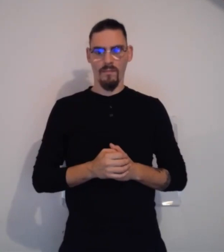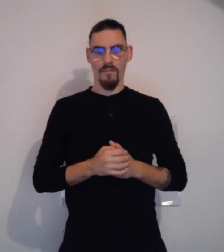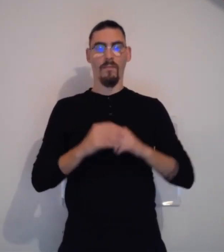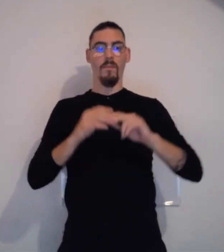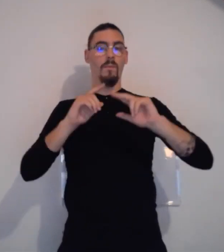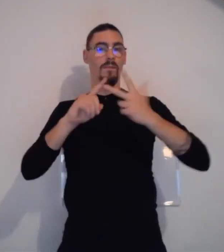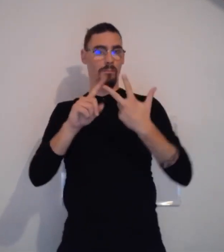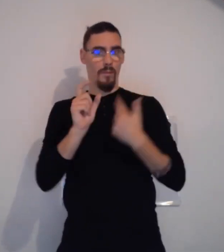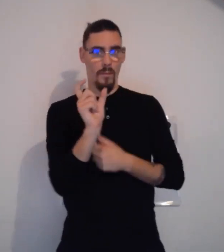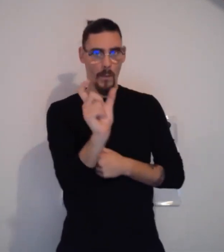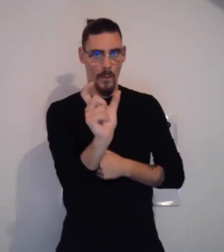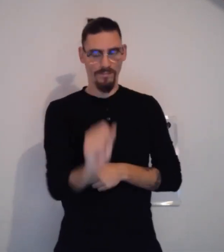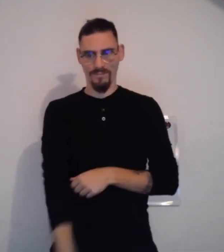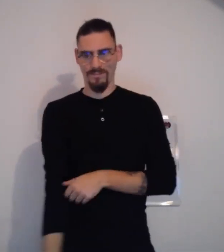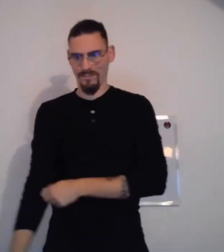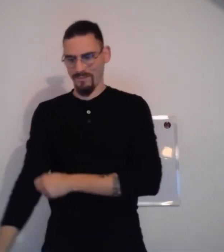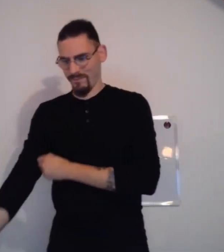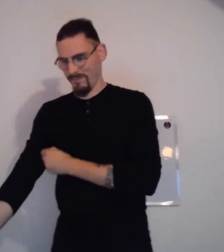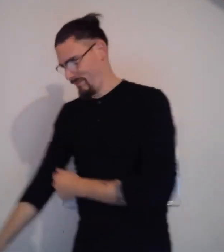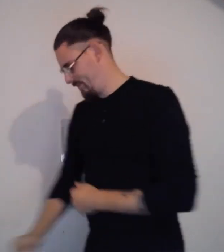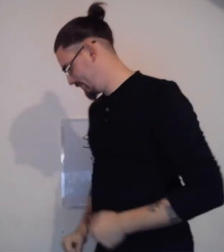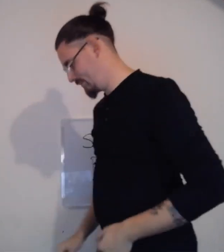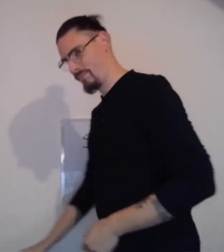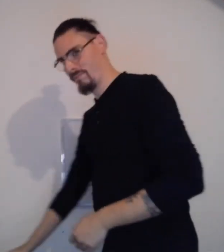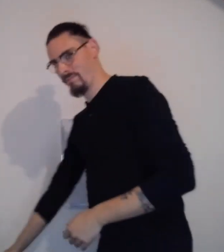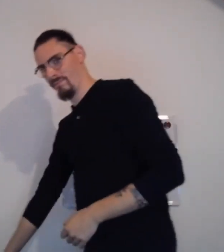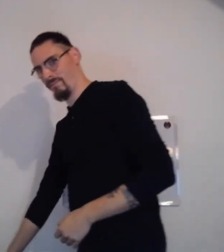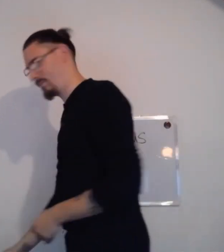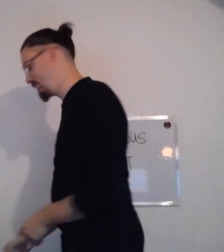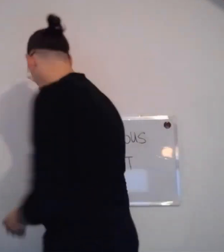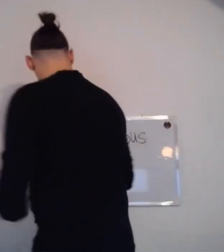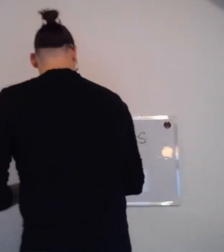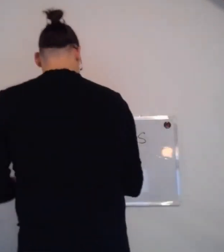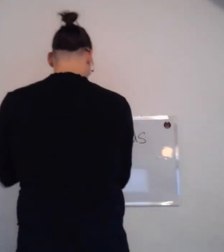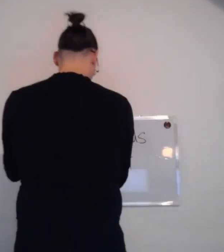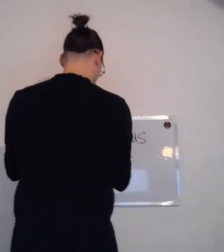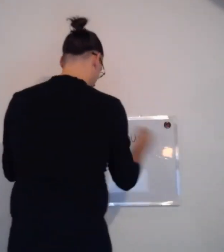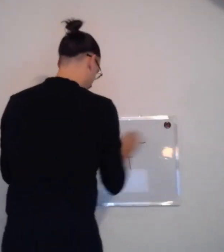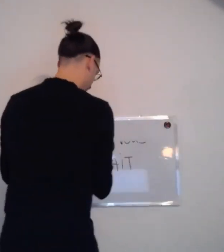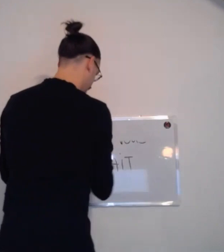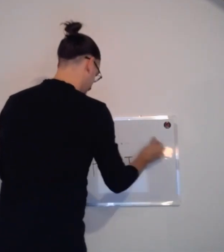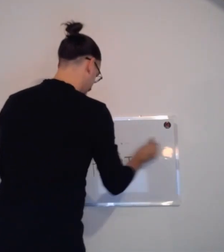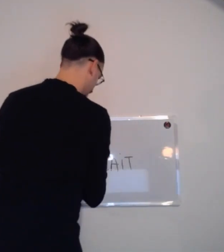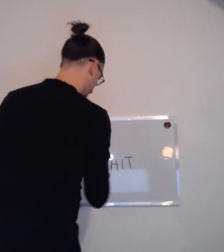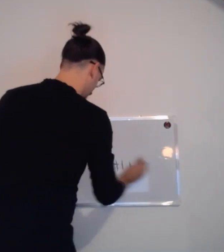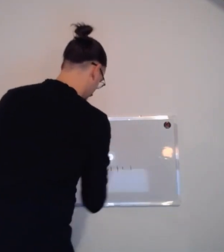S'il vous Je vais vous montrer maintenant un troisième terme.